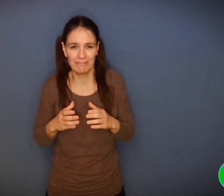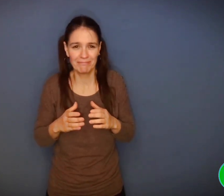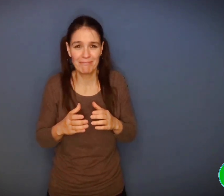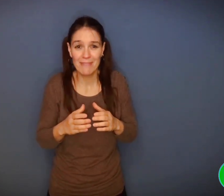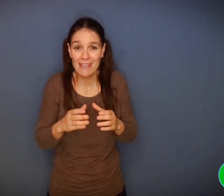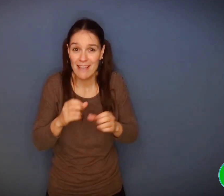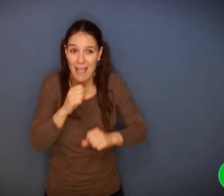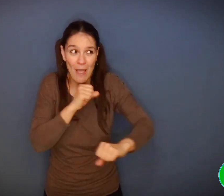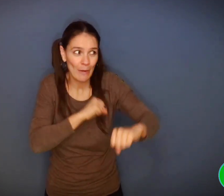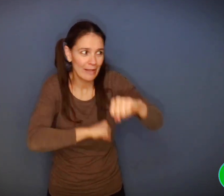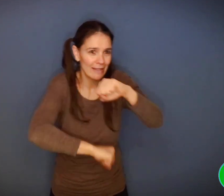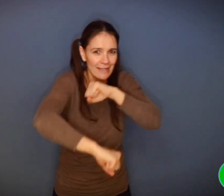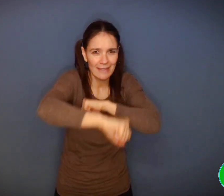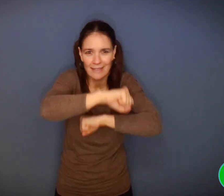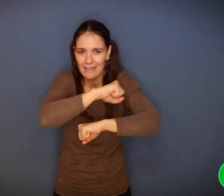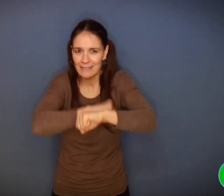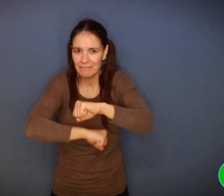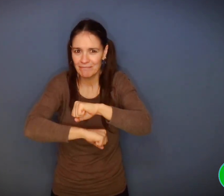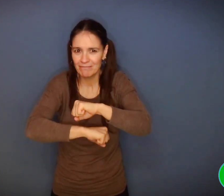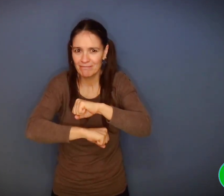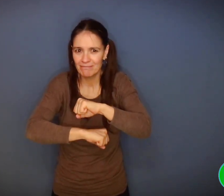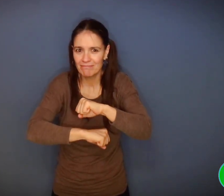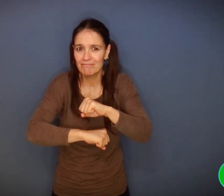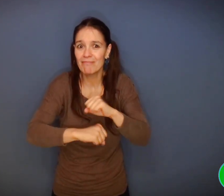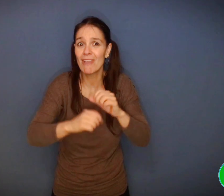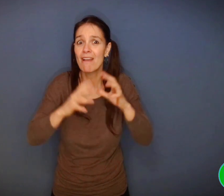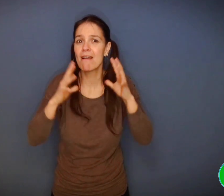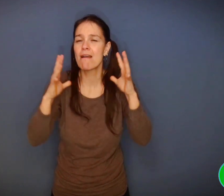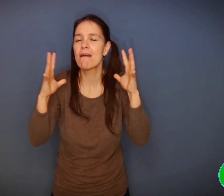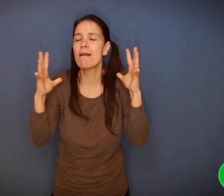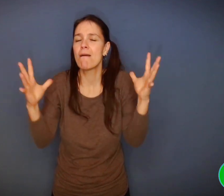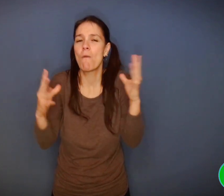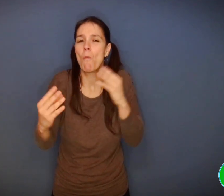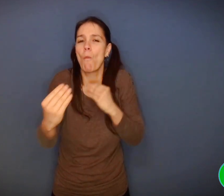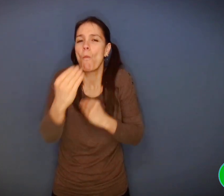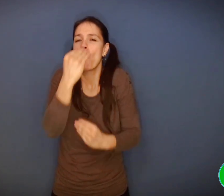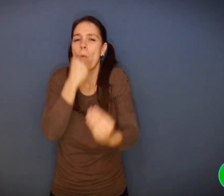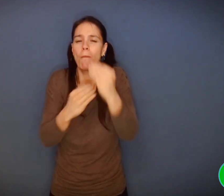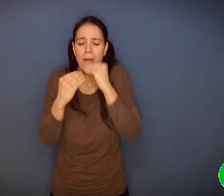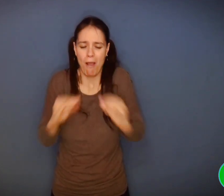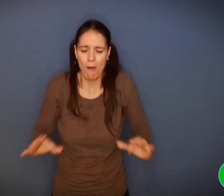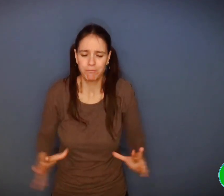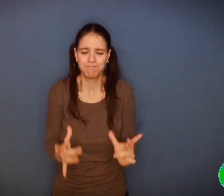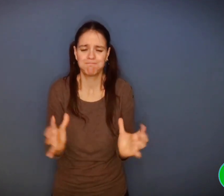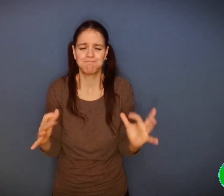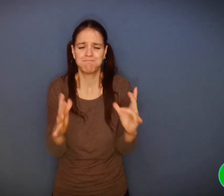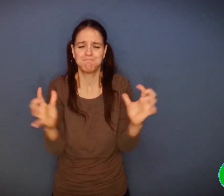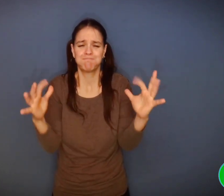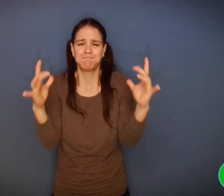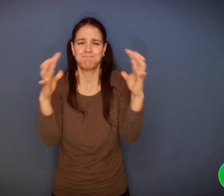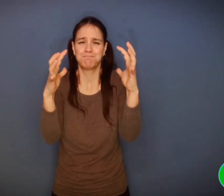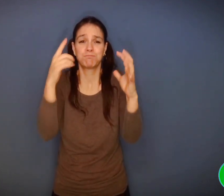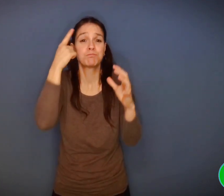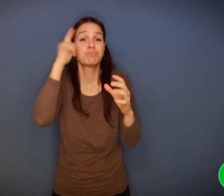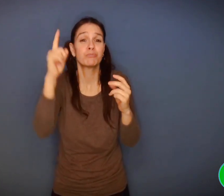» « Alors, pourquoi ne pas organiser un grand repas pour tous les voisins ?